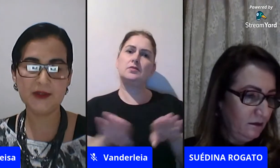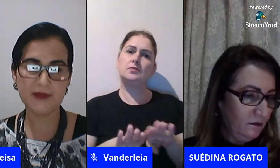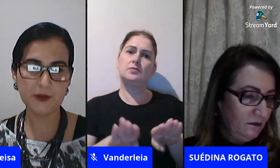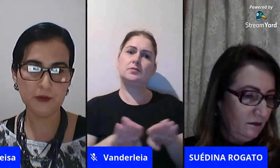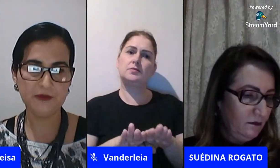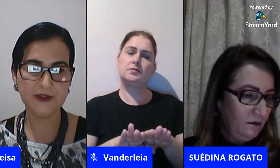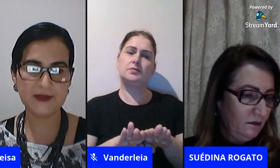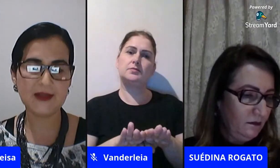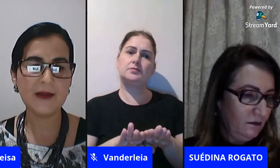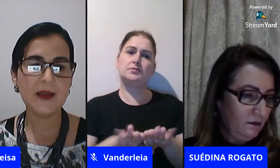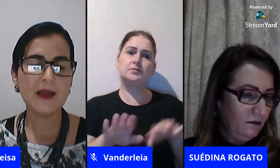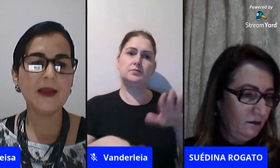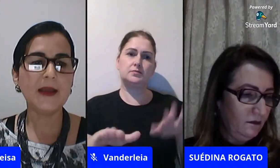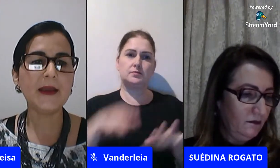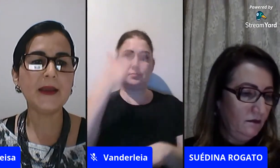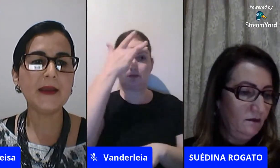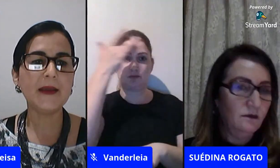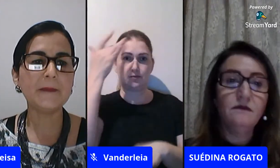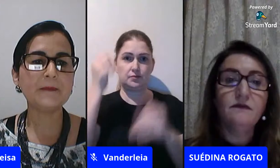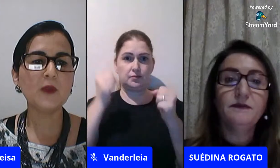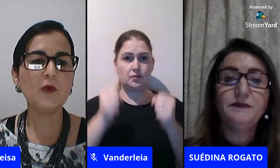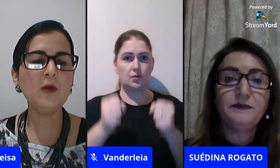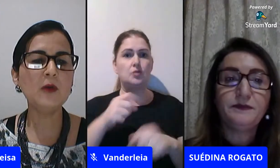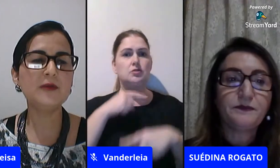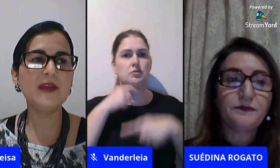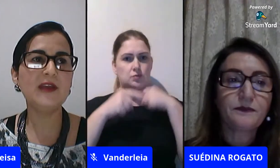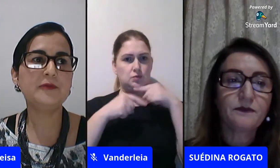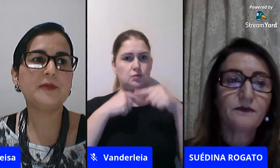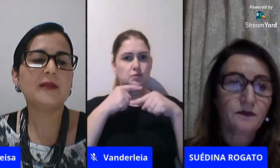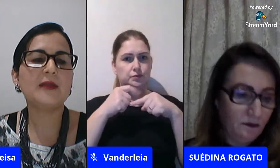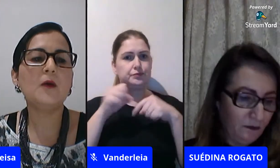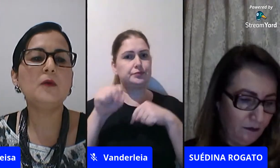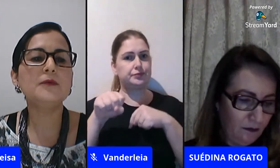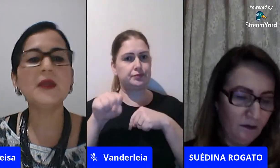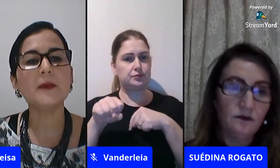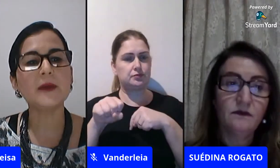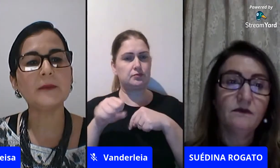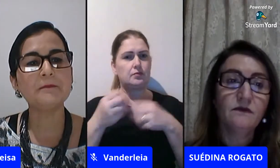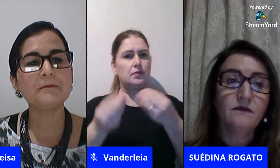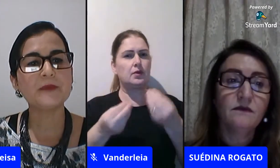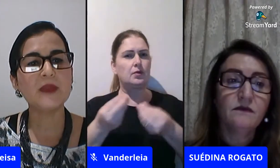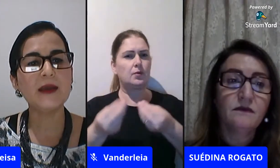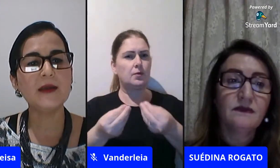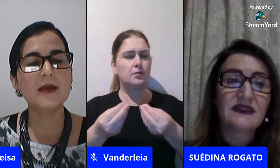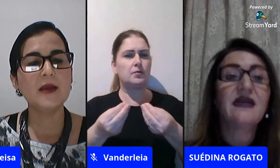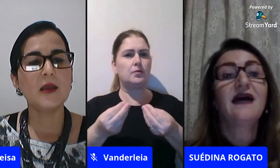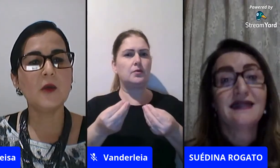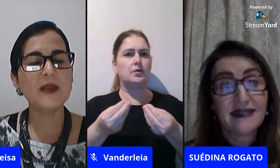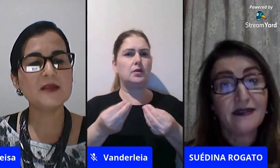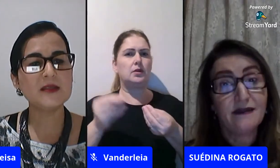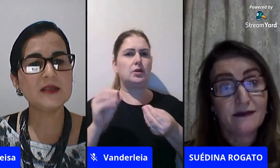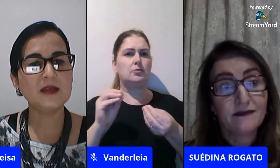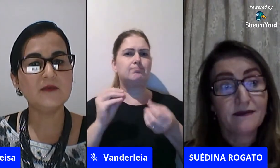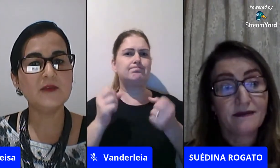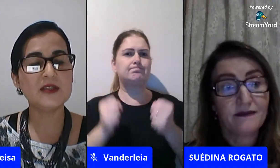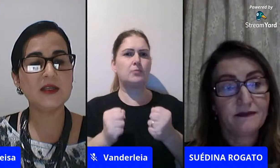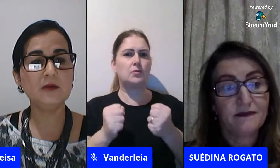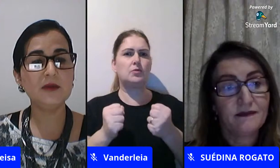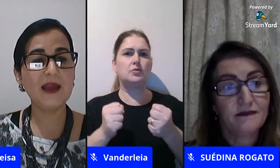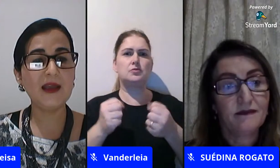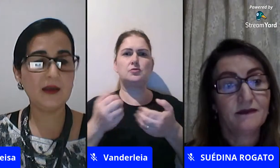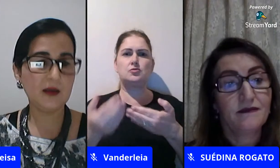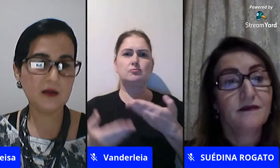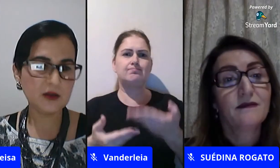pessoas podem ter dúvidas né como eu devo tratar algum tema eu penso assim